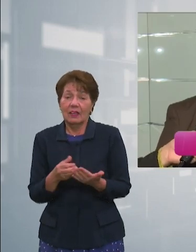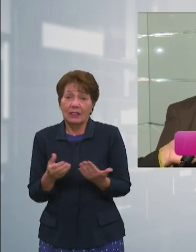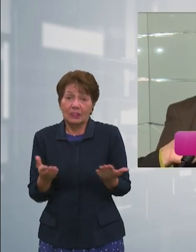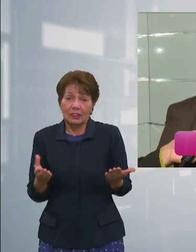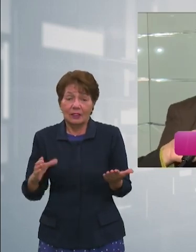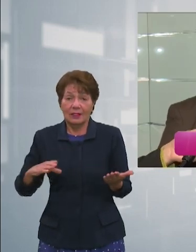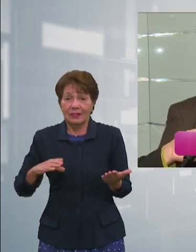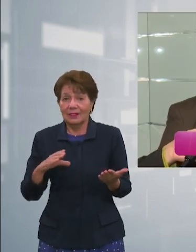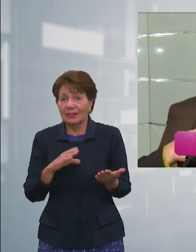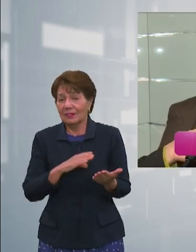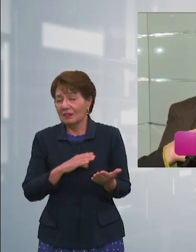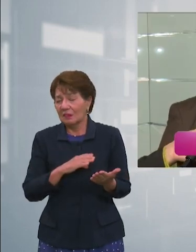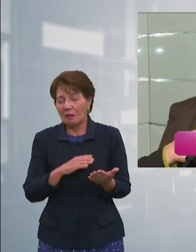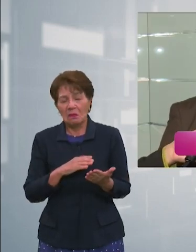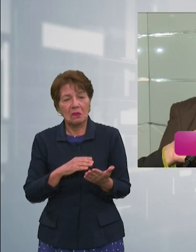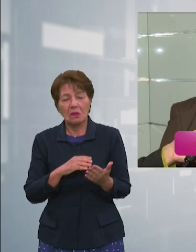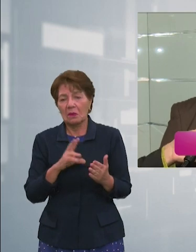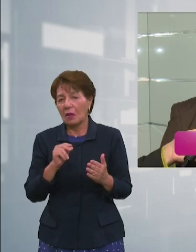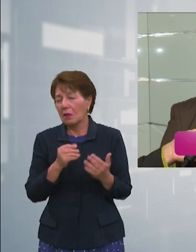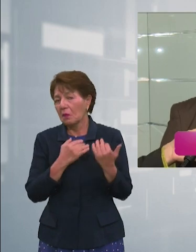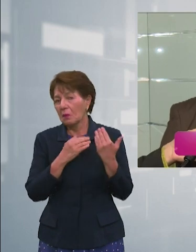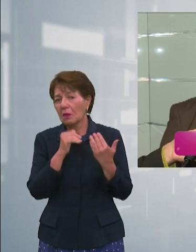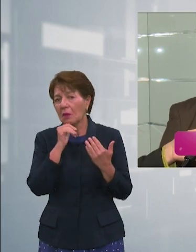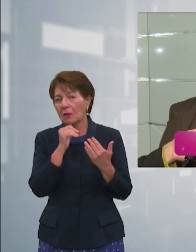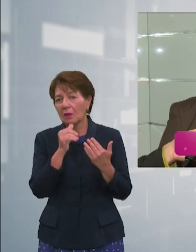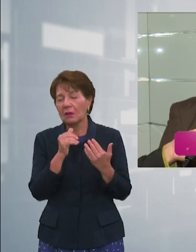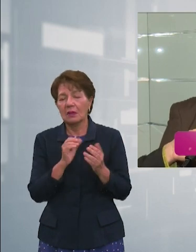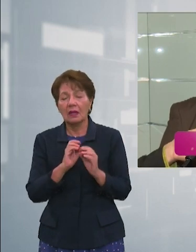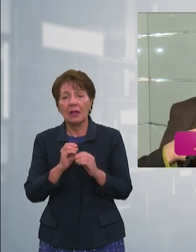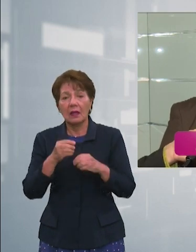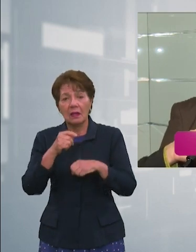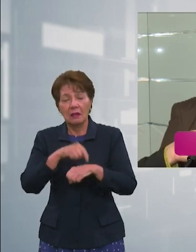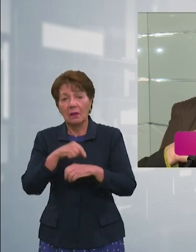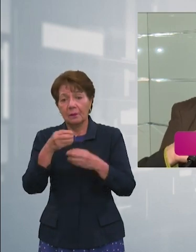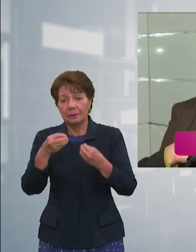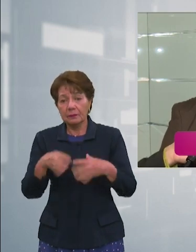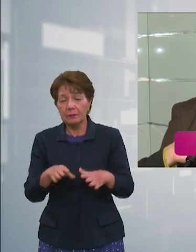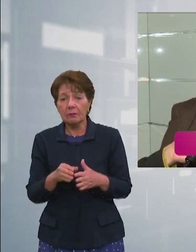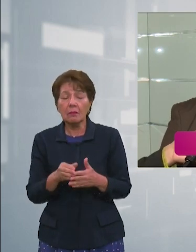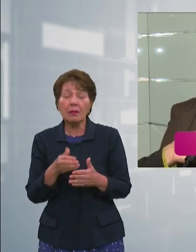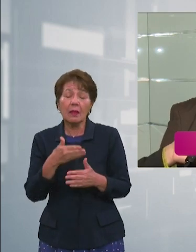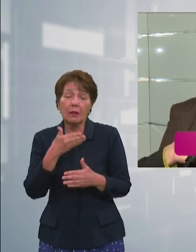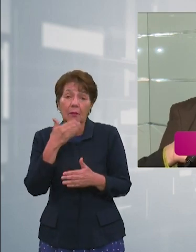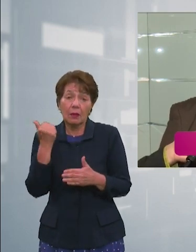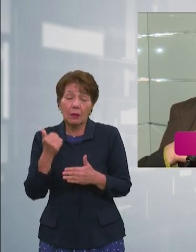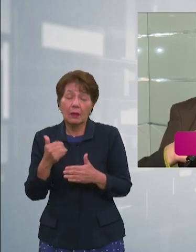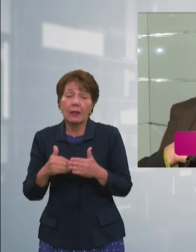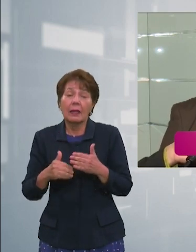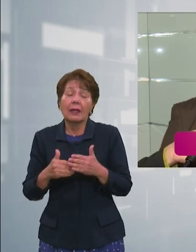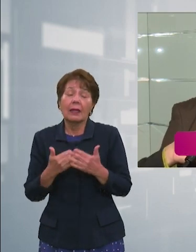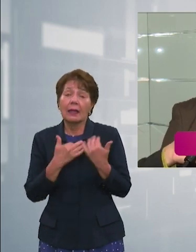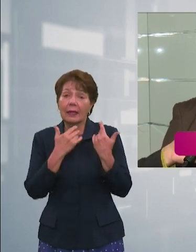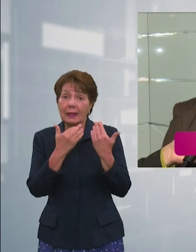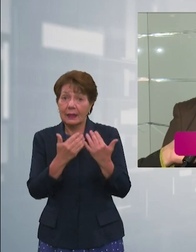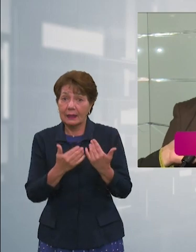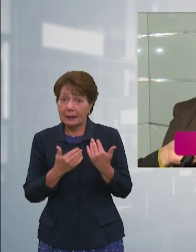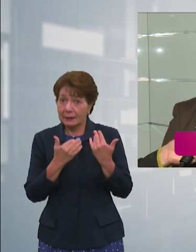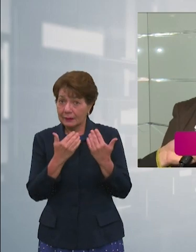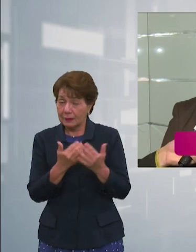ya es perder el tiempo. Yo creo que lo mejor que podemos hacer es esperar que venga el siguiente proceso electoral y elegir 128 hombres y mujeres